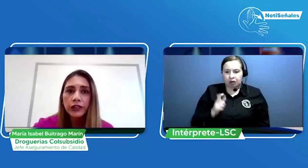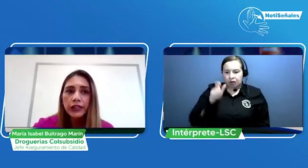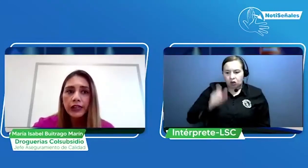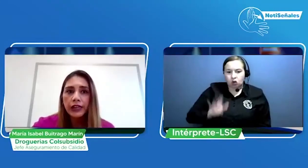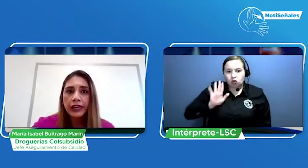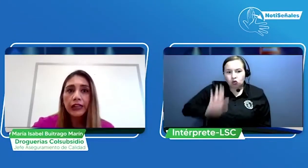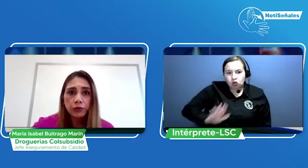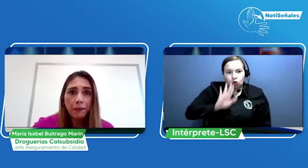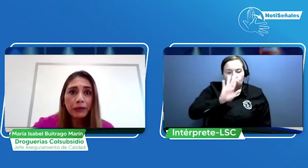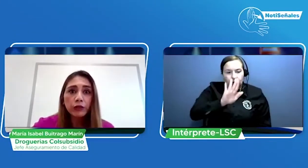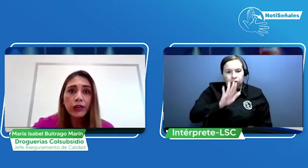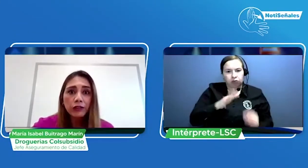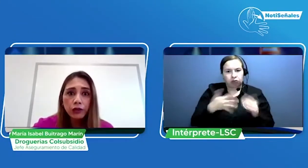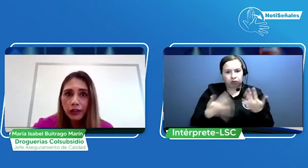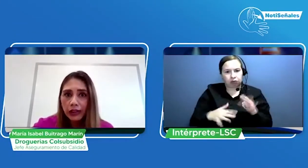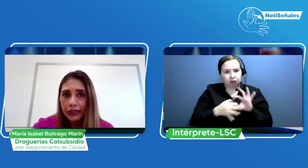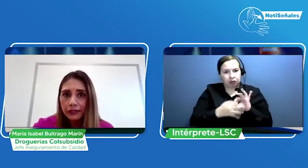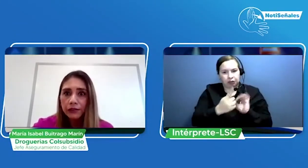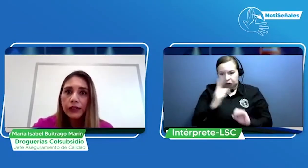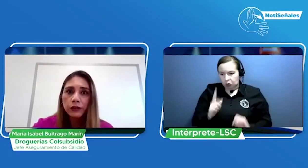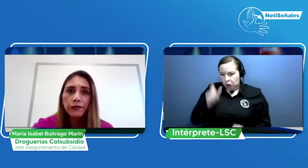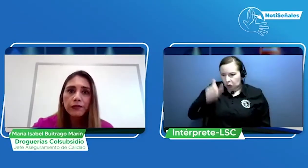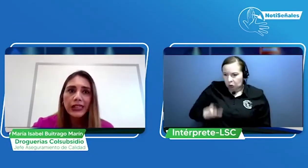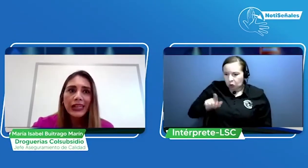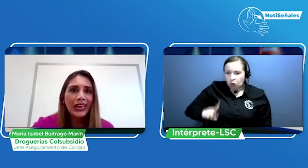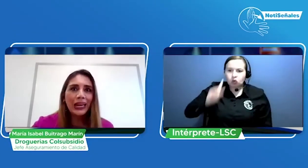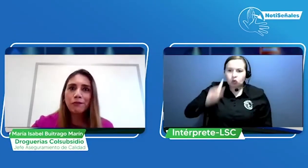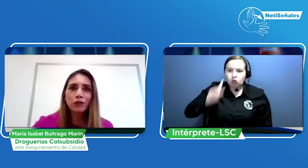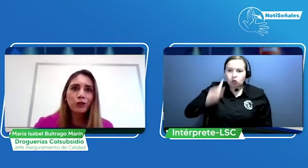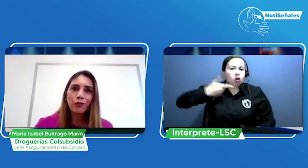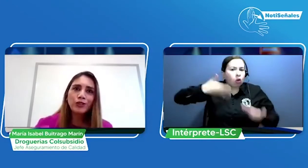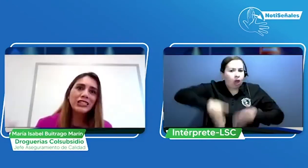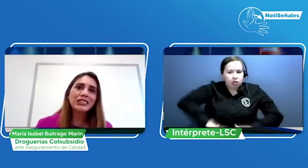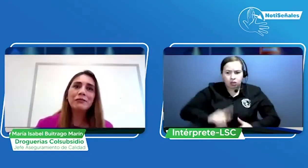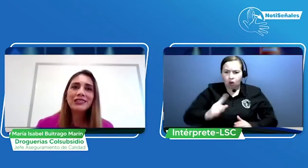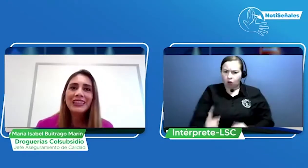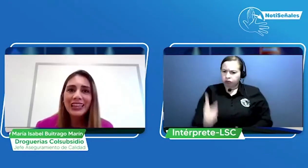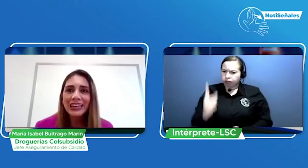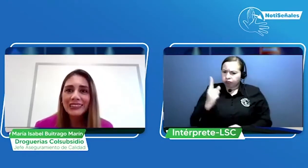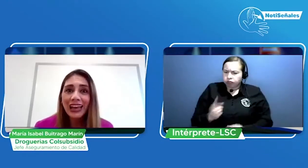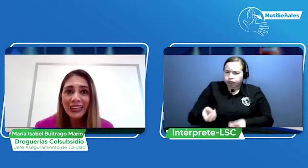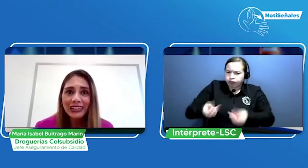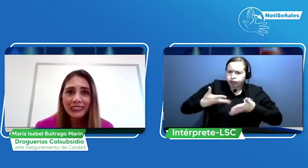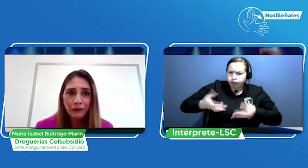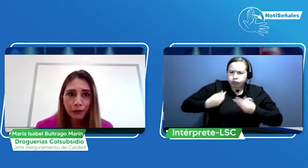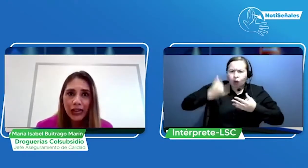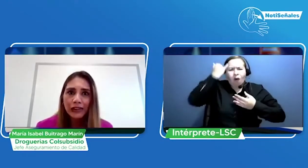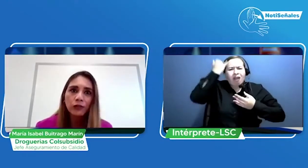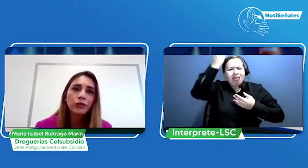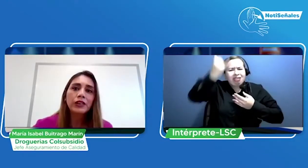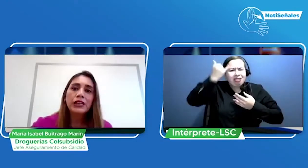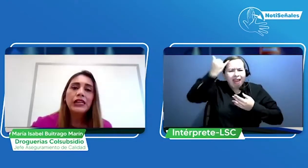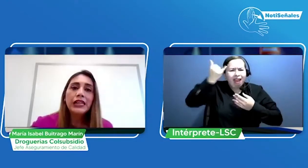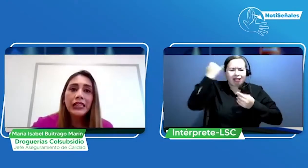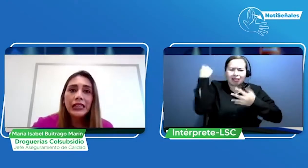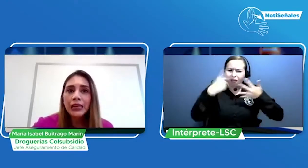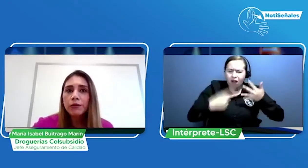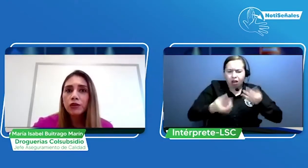que es una persona sorda de crecimiento que le aportó muchísimas ideas a este proyecto. Y dijimos,